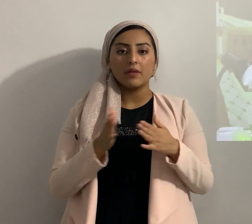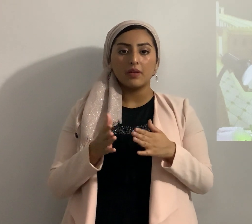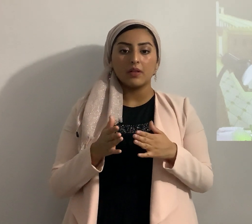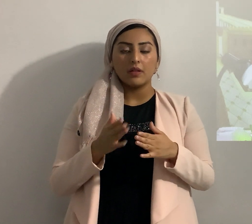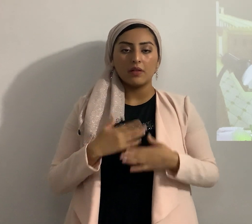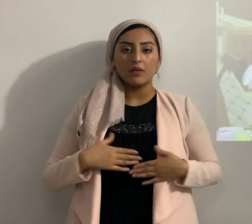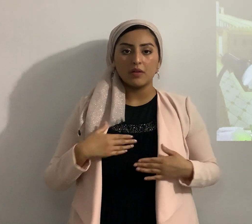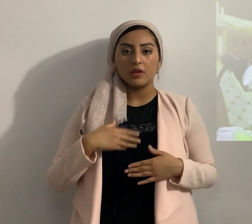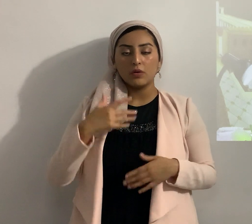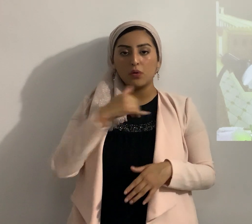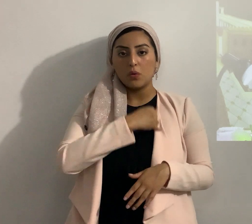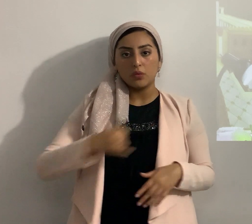Josué 11